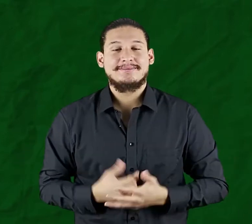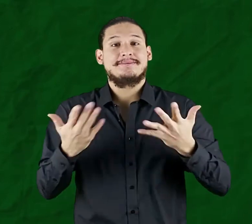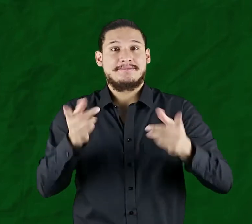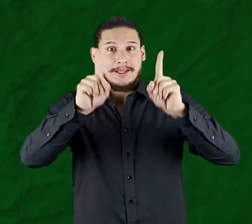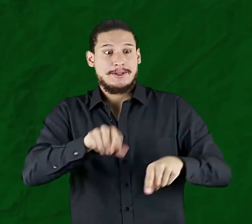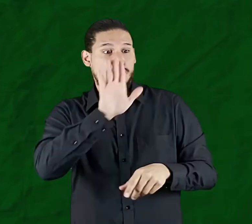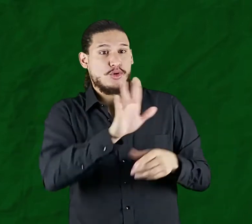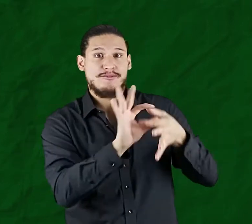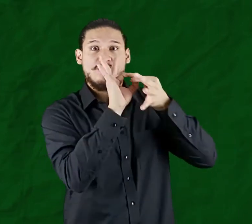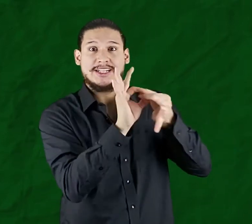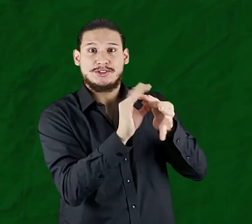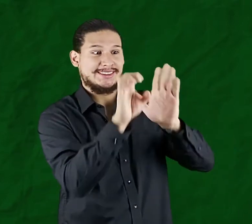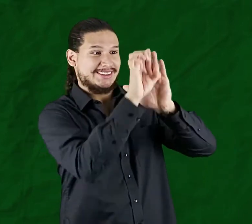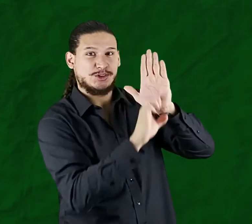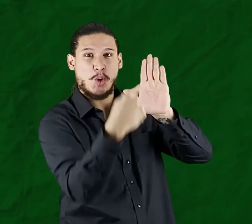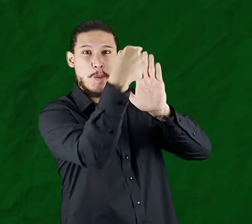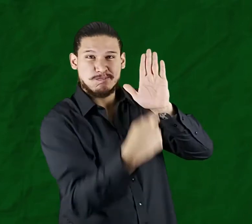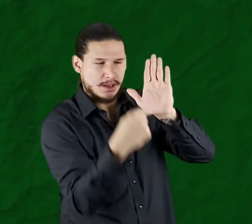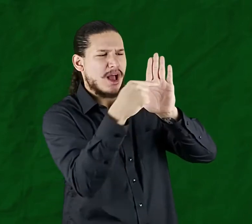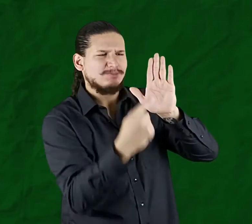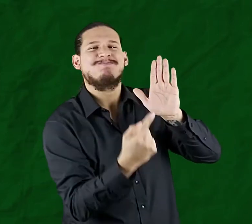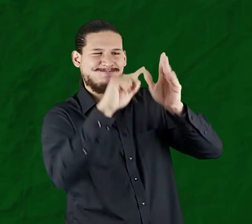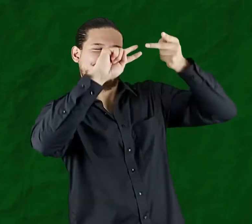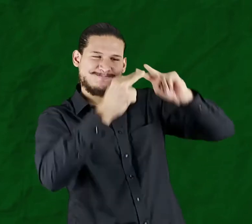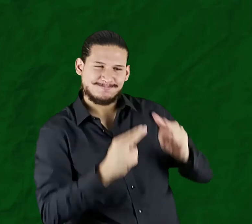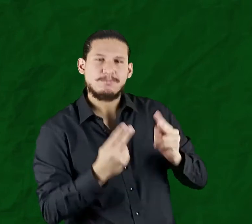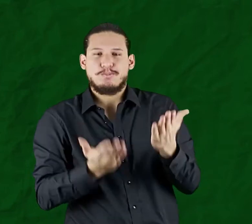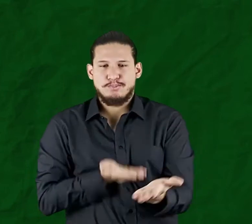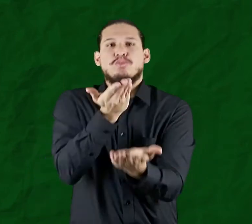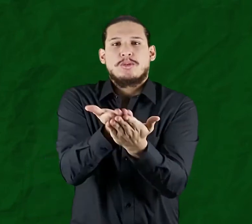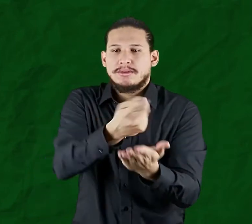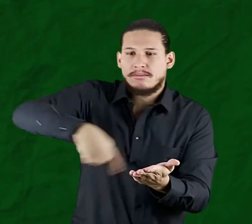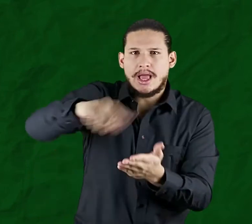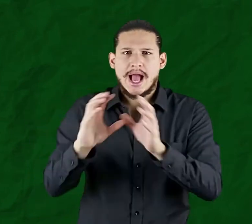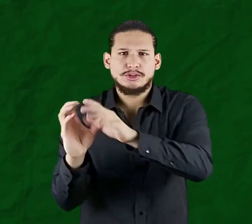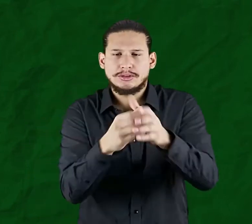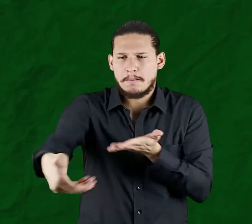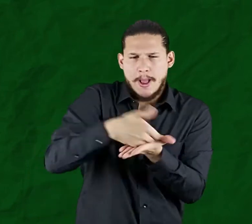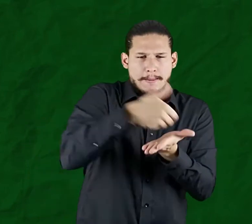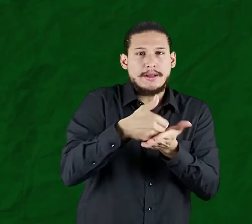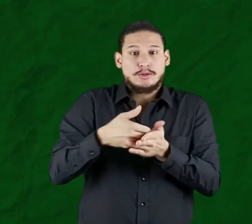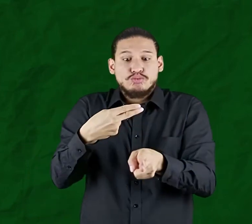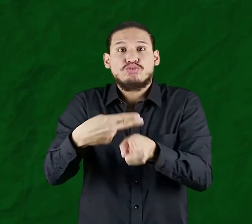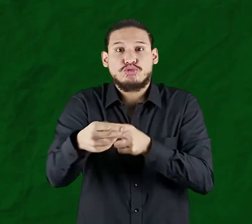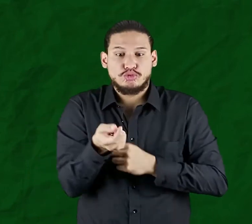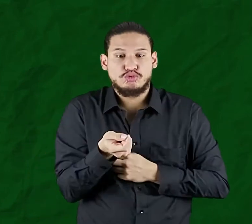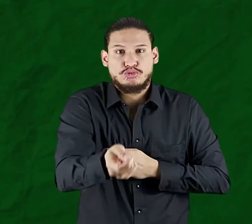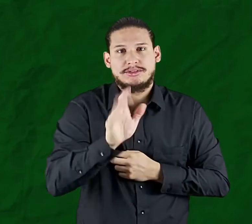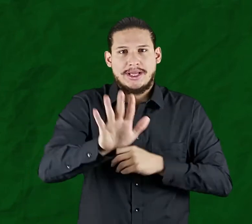Otro punto es la propuesta de reforma de estatutos que presentarán las asociaciones en la próxima asamblea extraordinaria